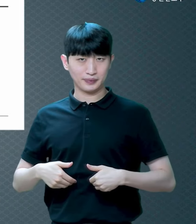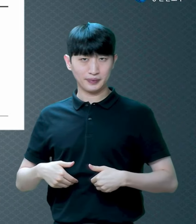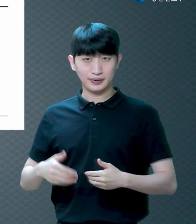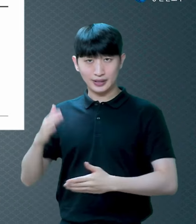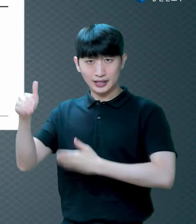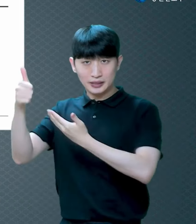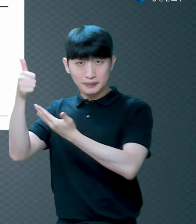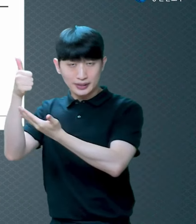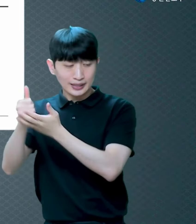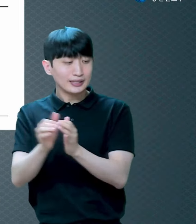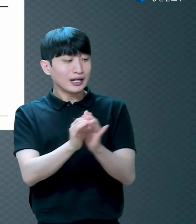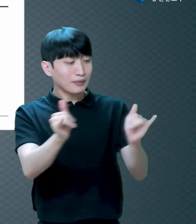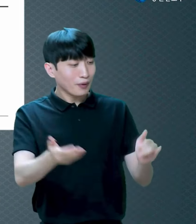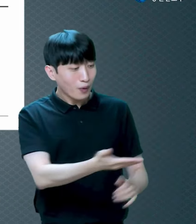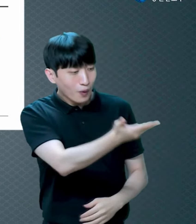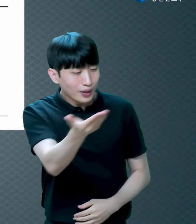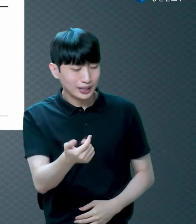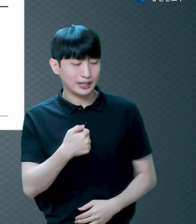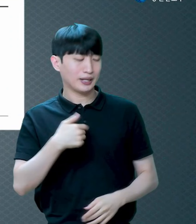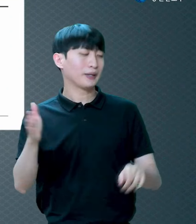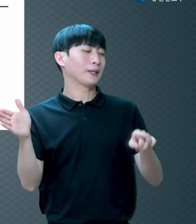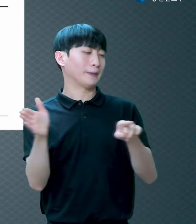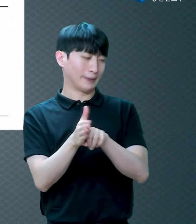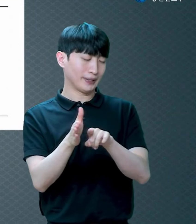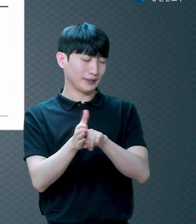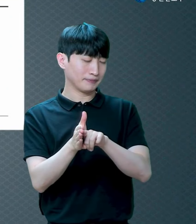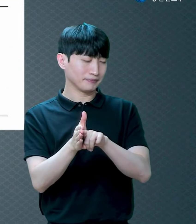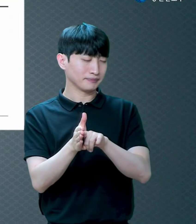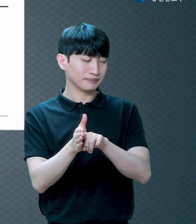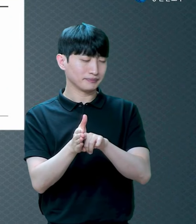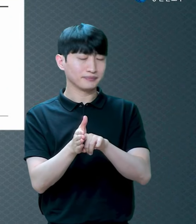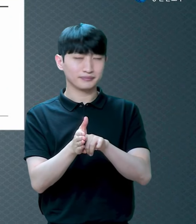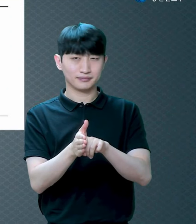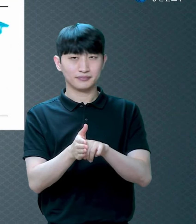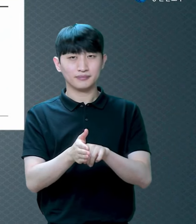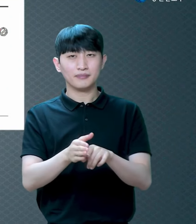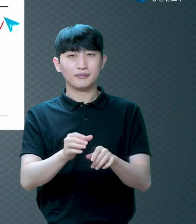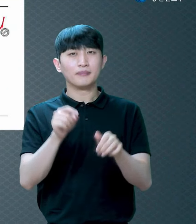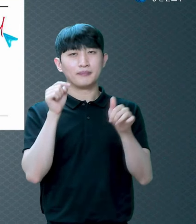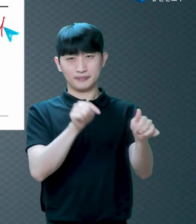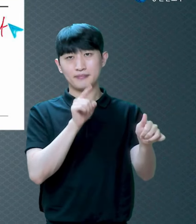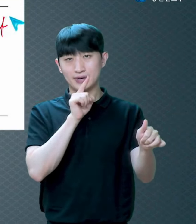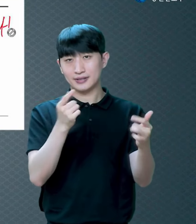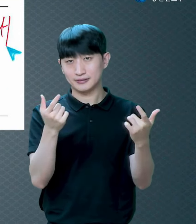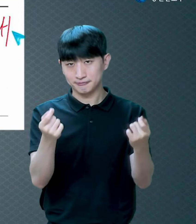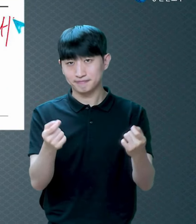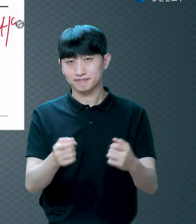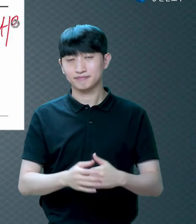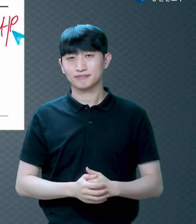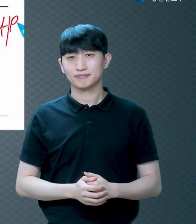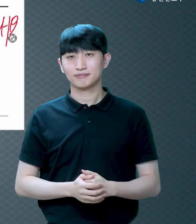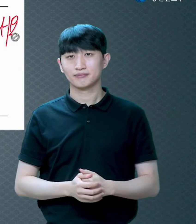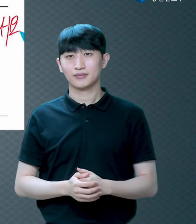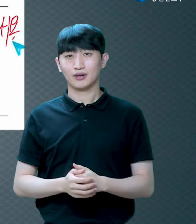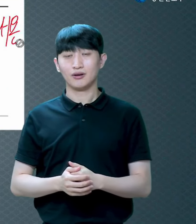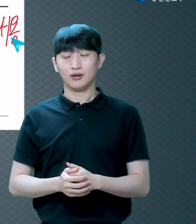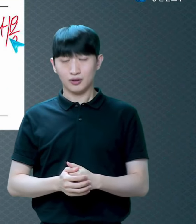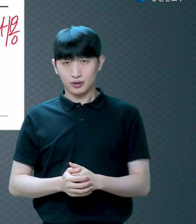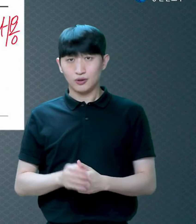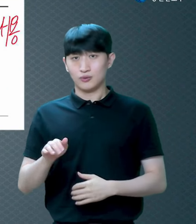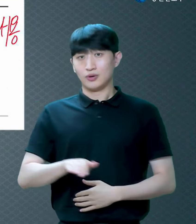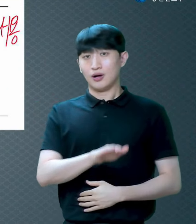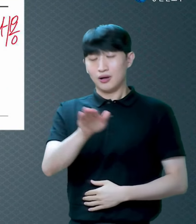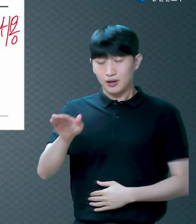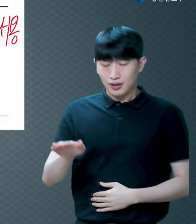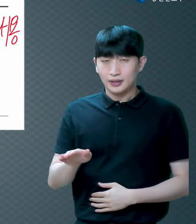믿으려면 뭐가 중요하죠 무엇을 믿을 거냐 내용이 중요한